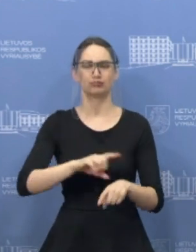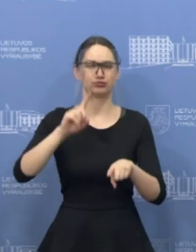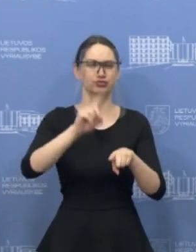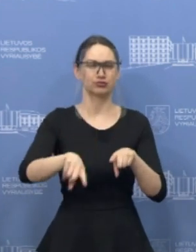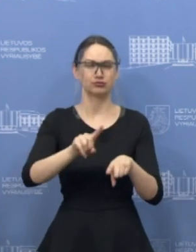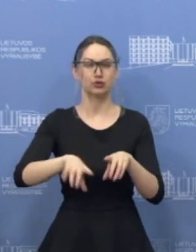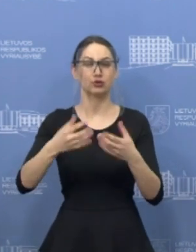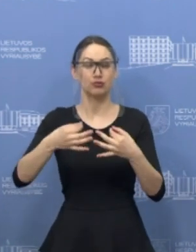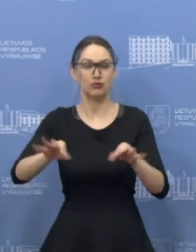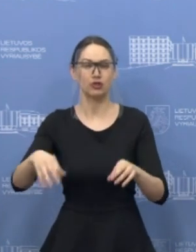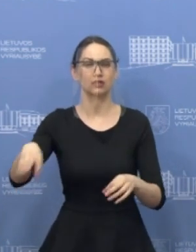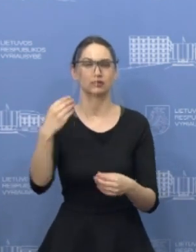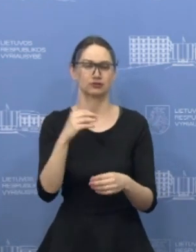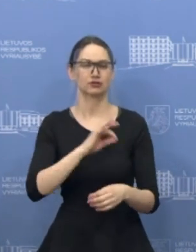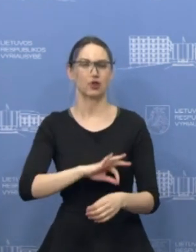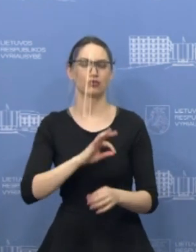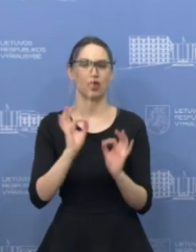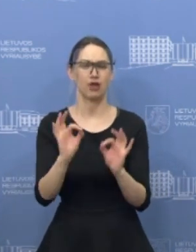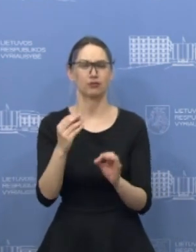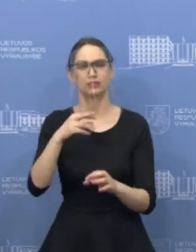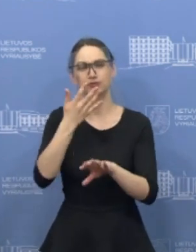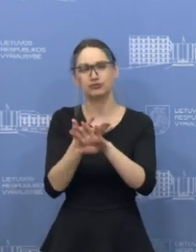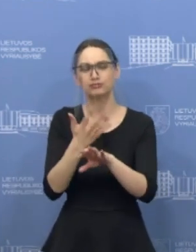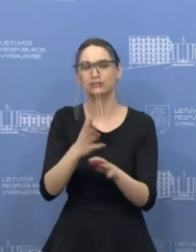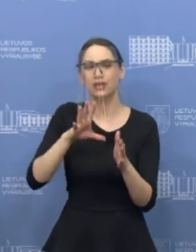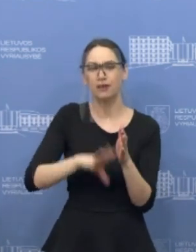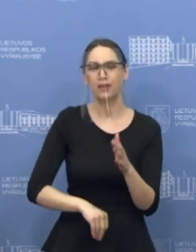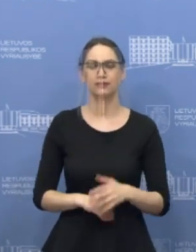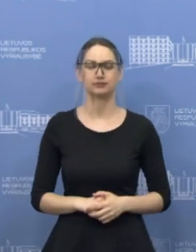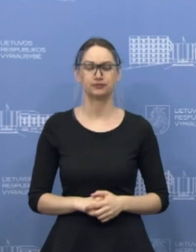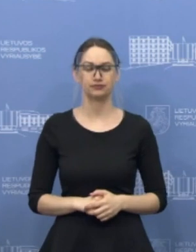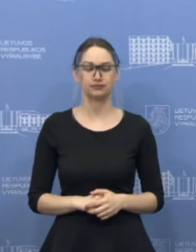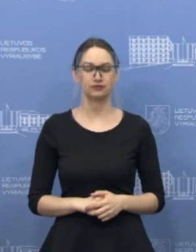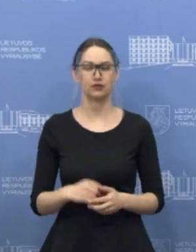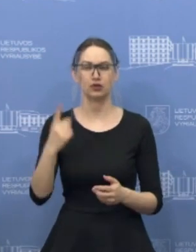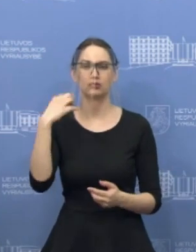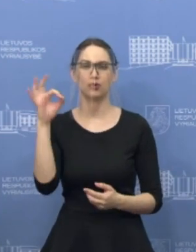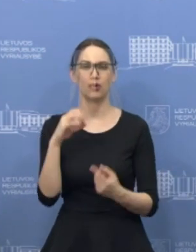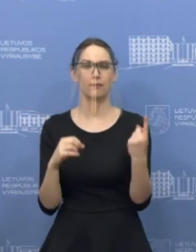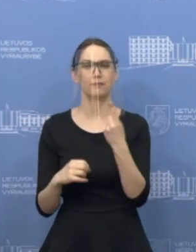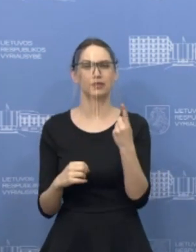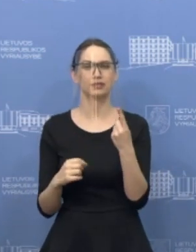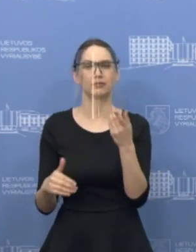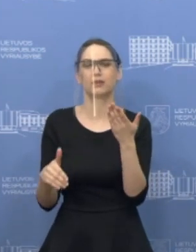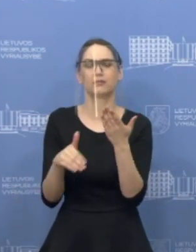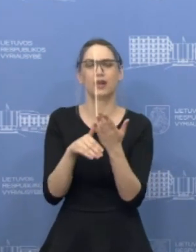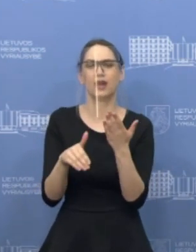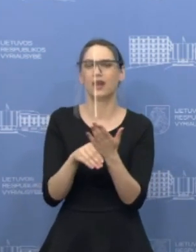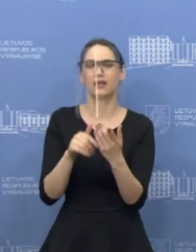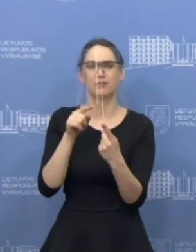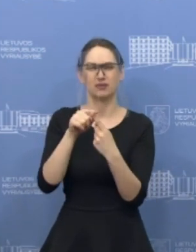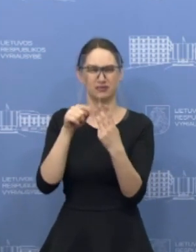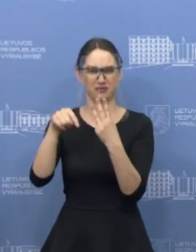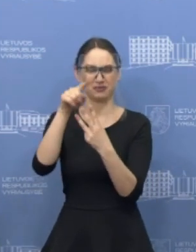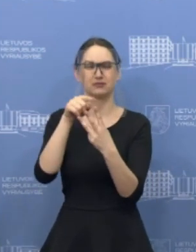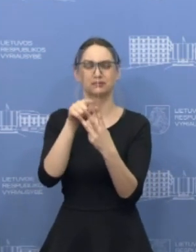veiktų puikiai. Tai truputį detaliau apie pirmoją priemonę, kurią ministras paminėjo. Taip, mes